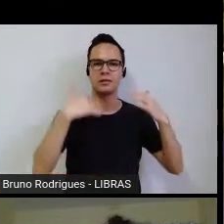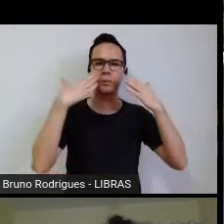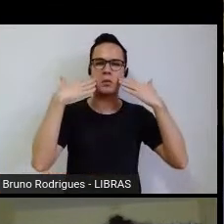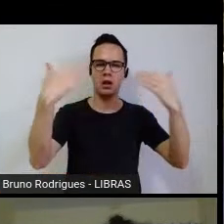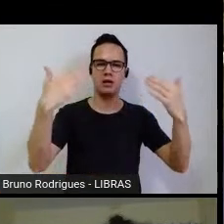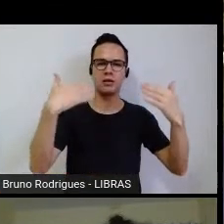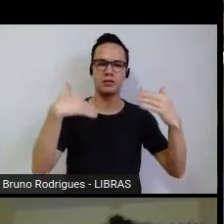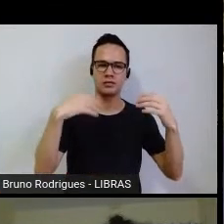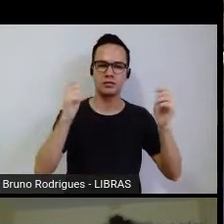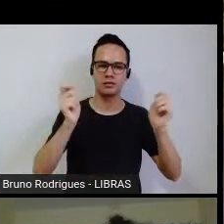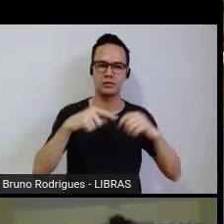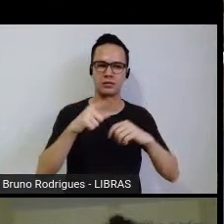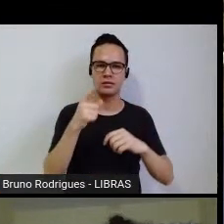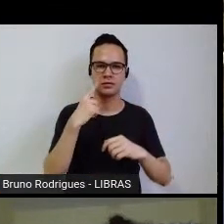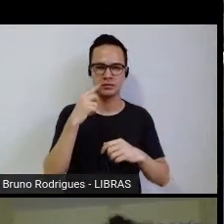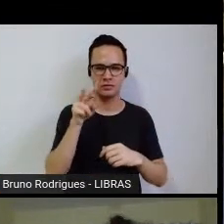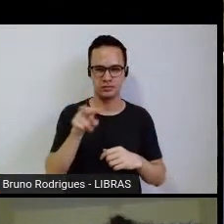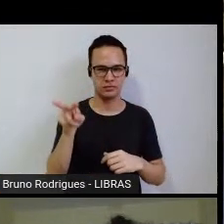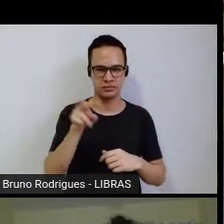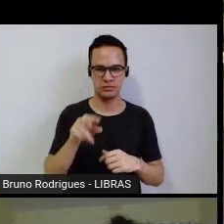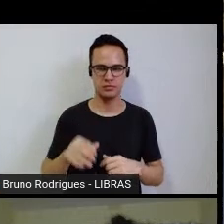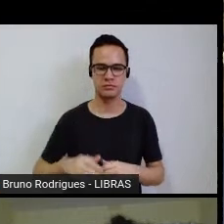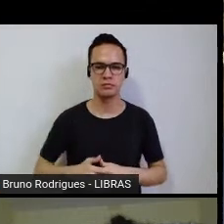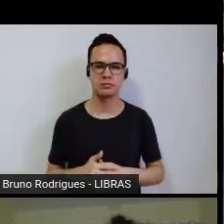eu não sei se com o meu cursor vocês conseguem ver,